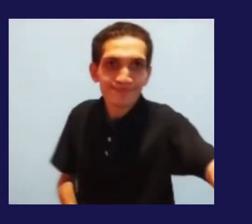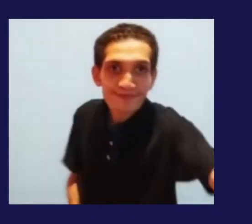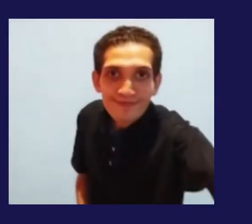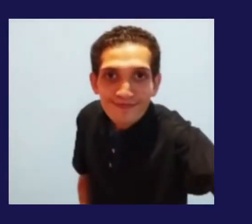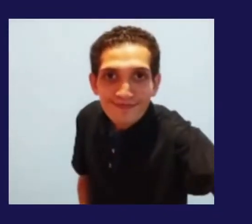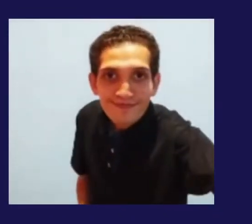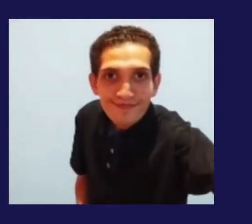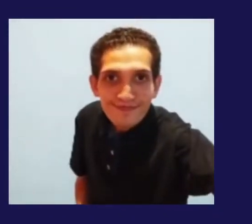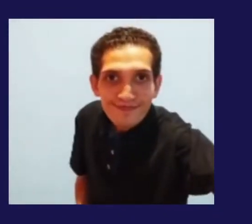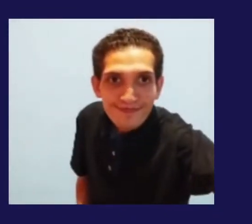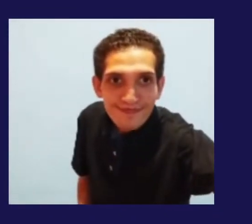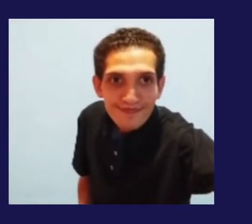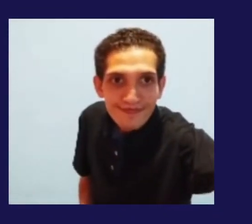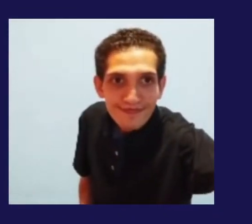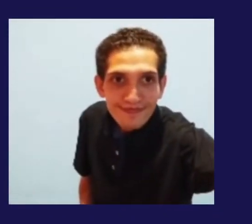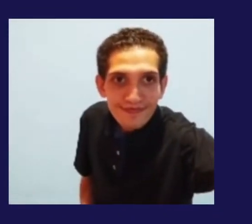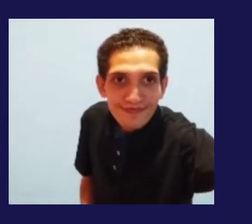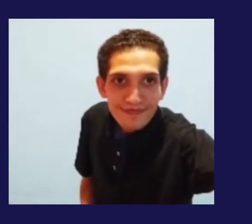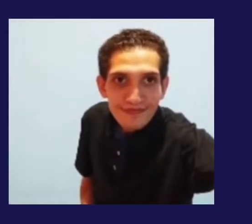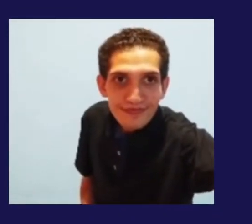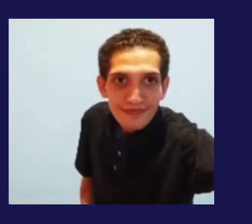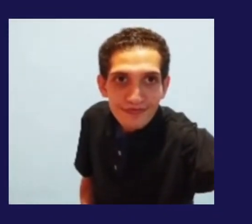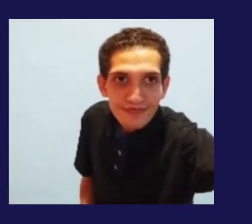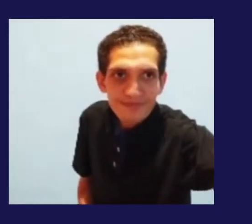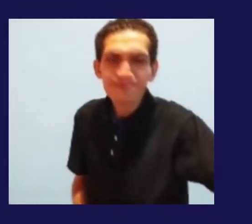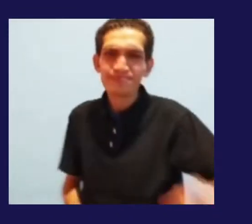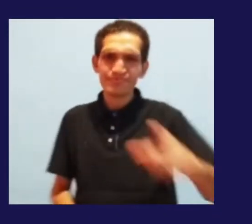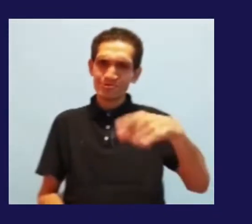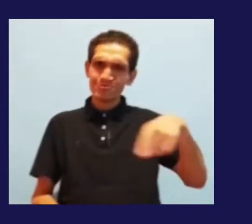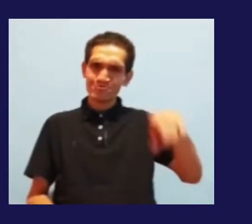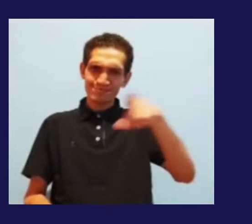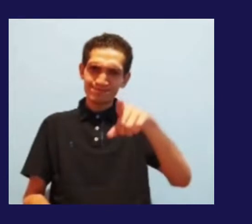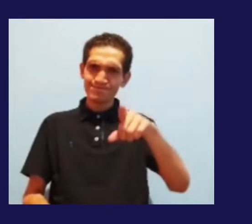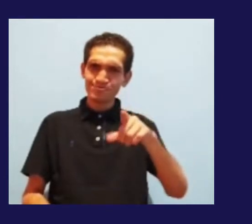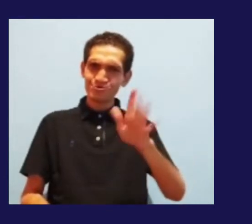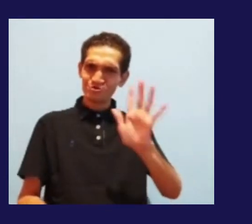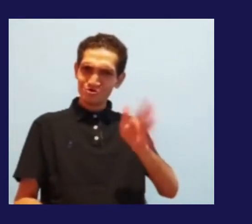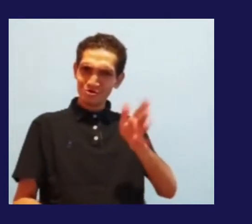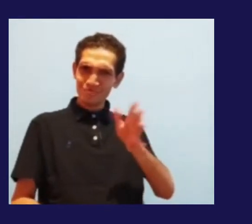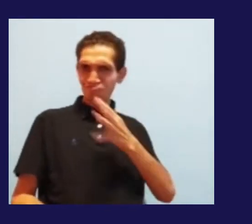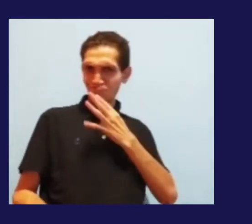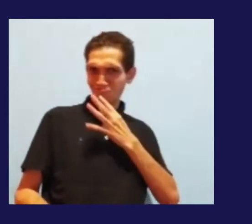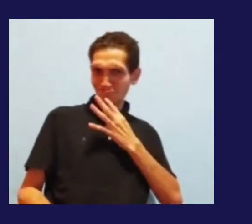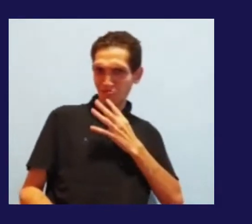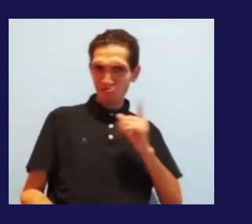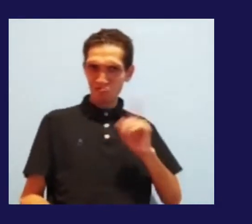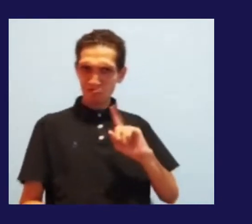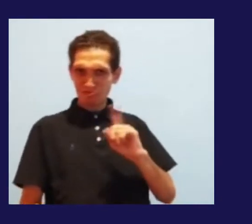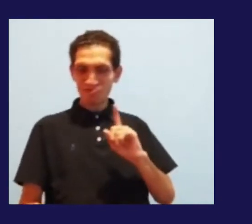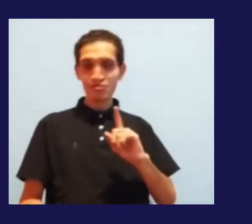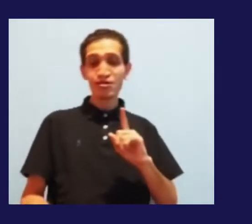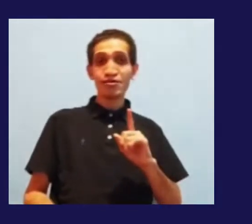Não sei se vocês conhecem aí pessoas, por exemplo, que utilizam o computador,